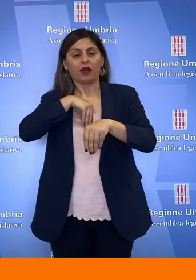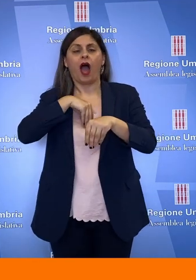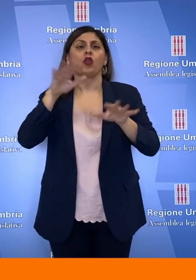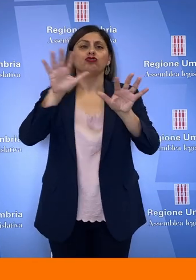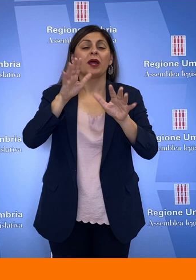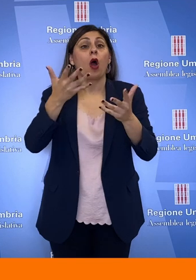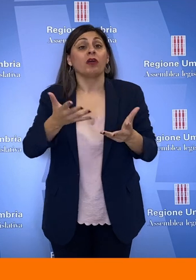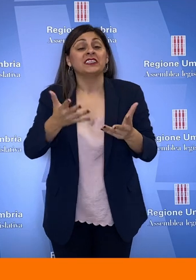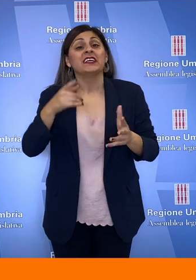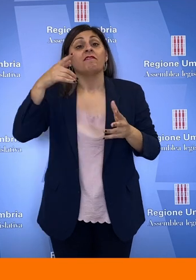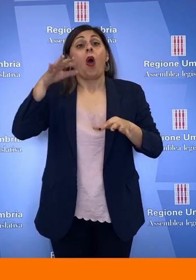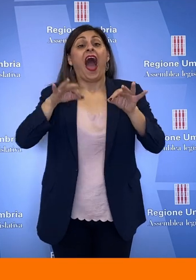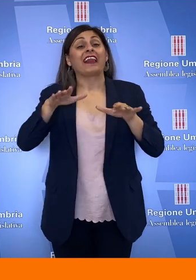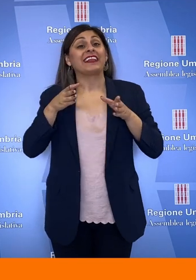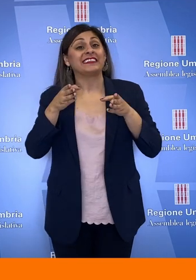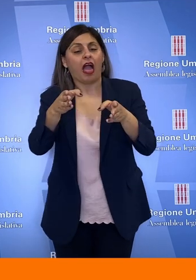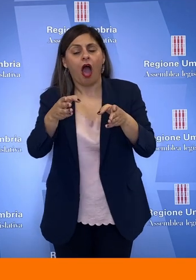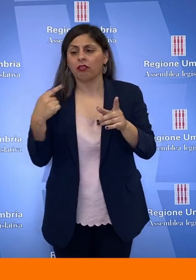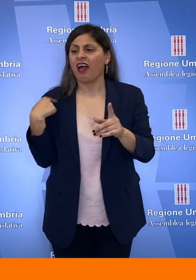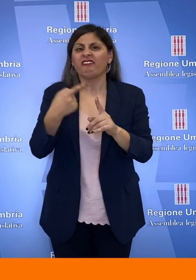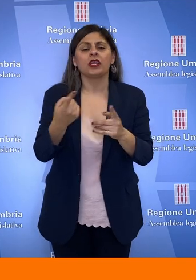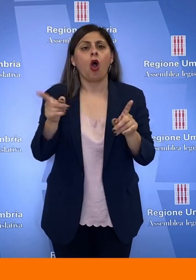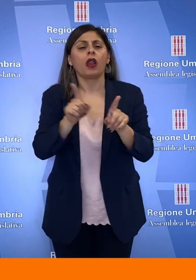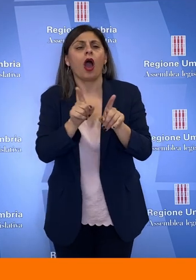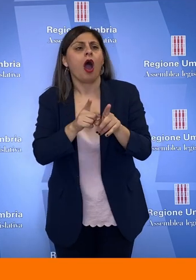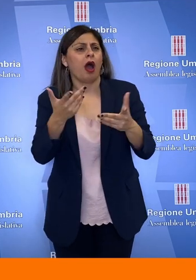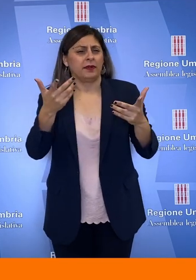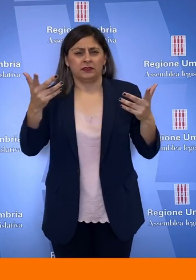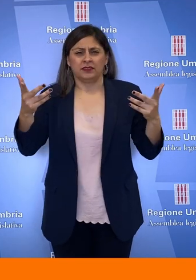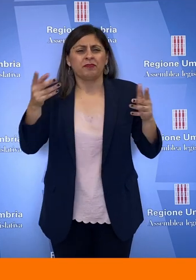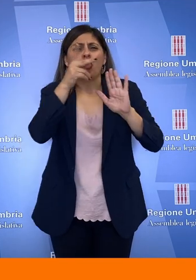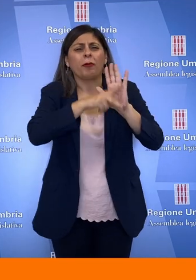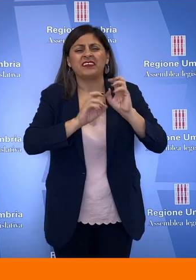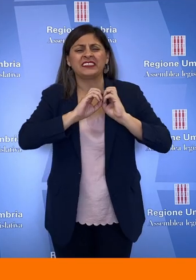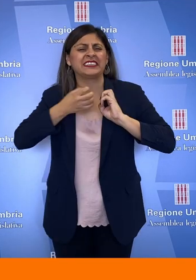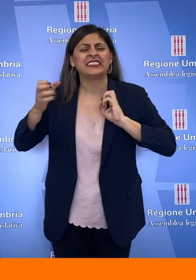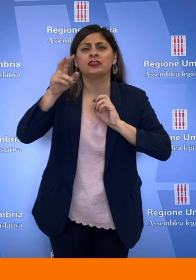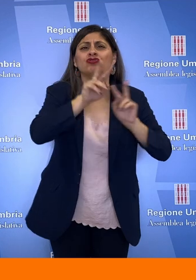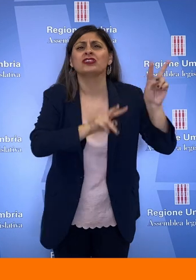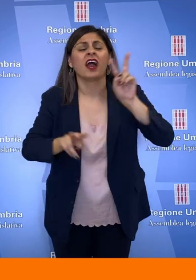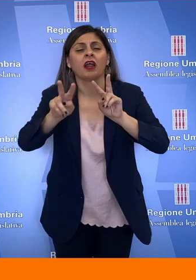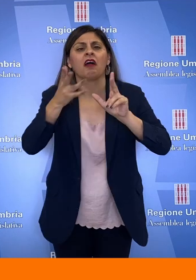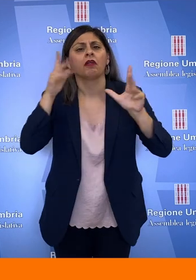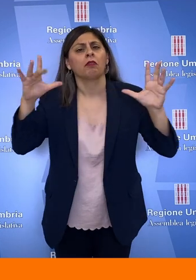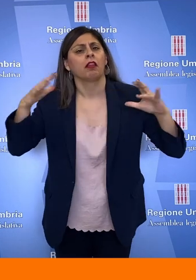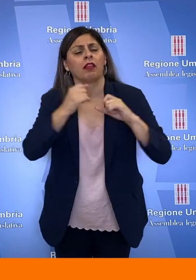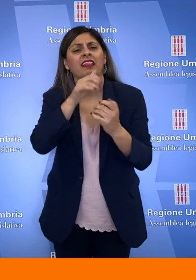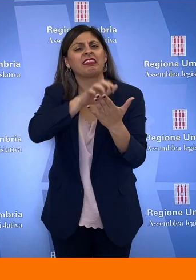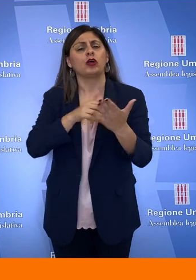cinema audiovisivo, finora costrette a rincorrere una vera e propria giungla normativa. Il testo unico, spiega